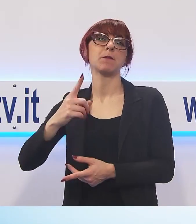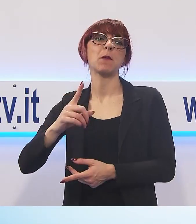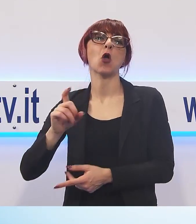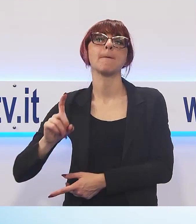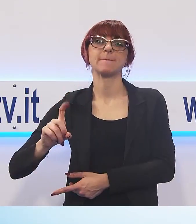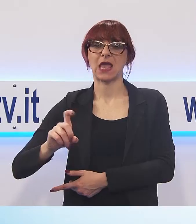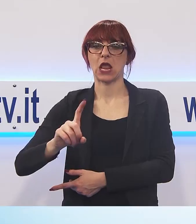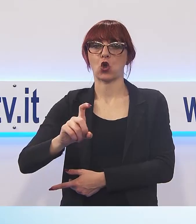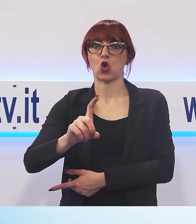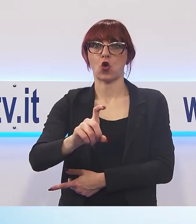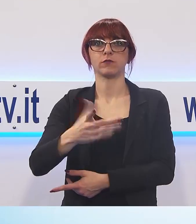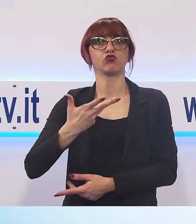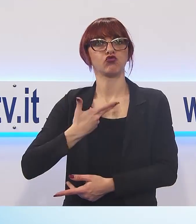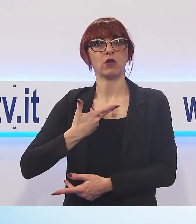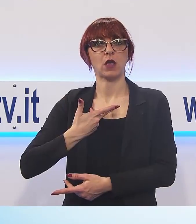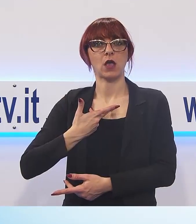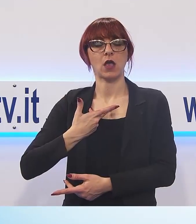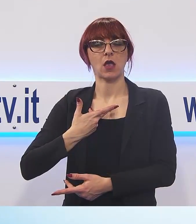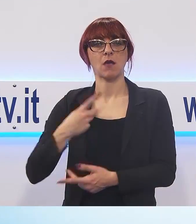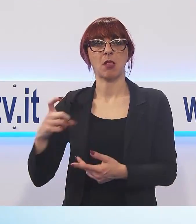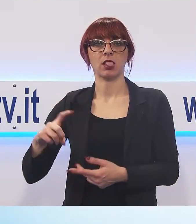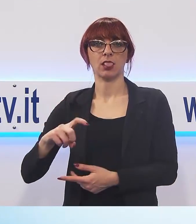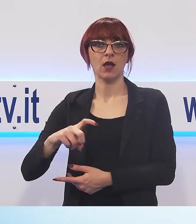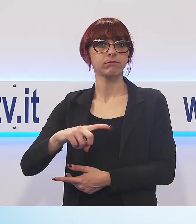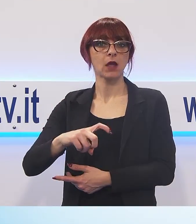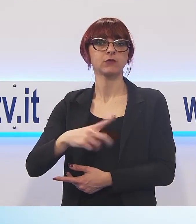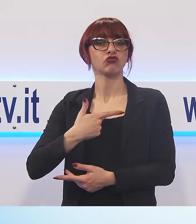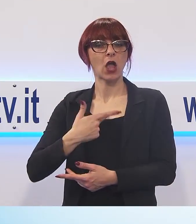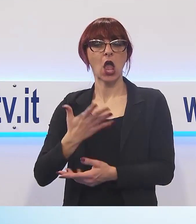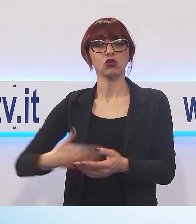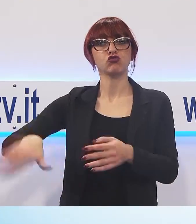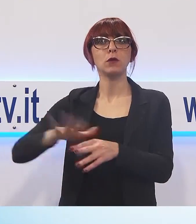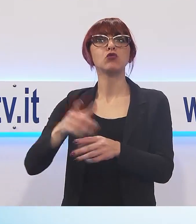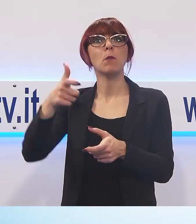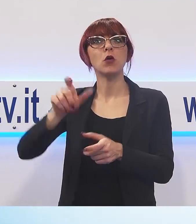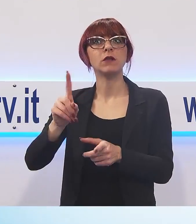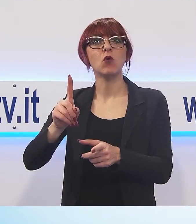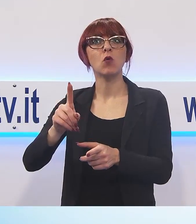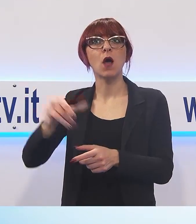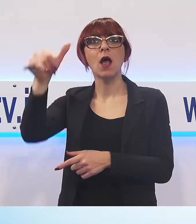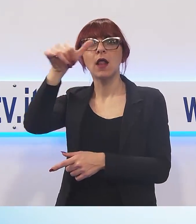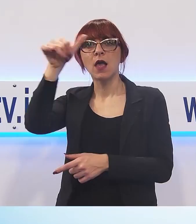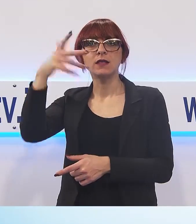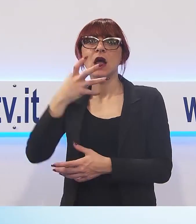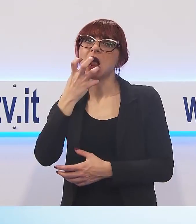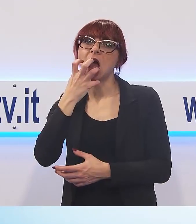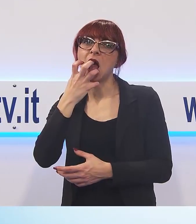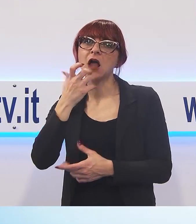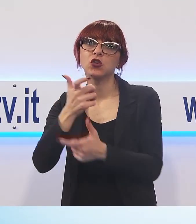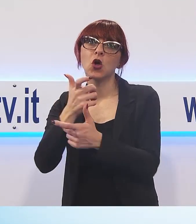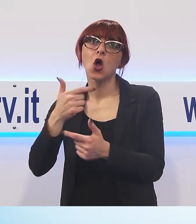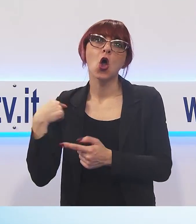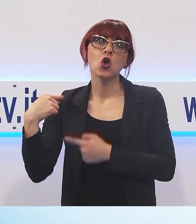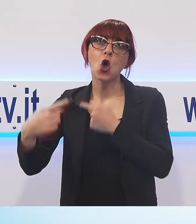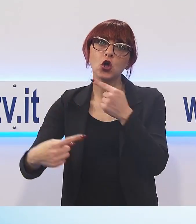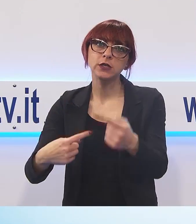vede nelle castagne, che ovviamente soprattutto gli insetti aumentando la lunghezza della stagione calda, gli insetti lo sapete che più